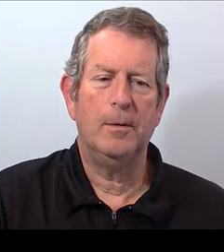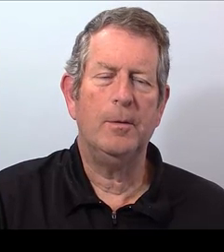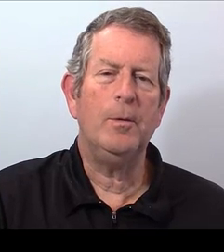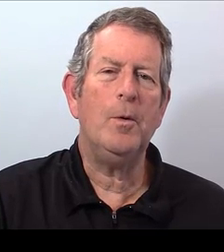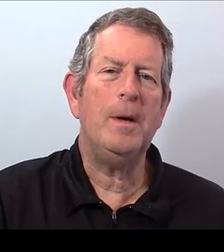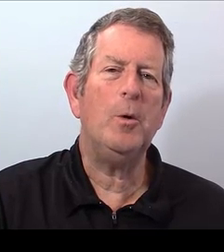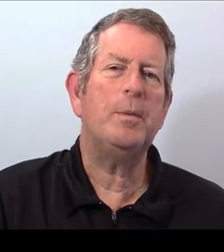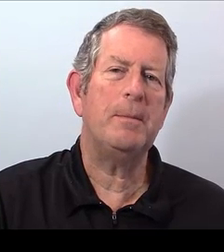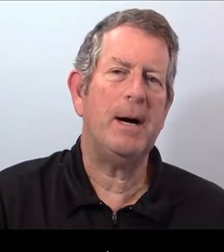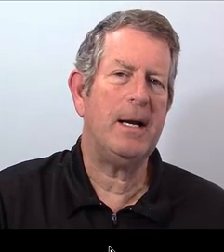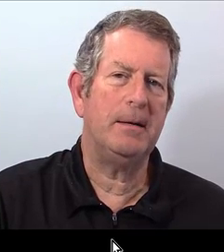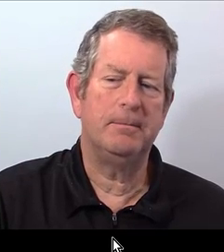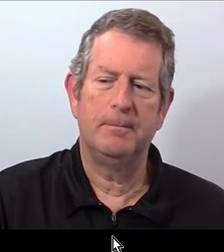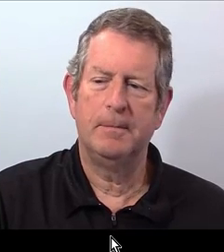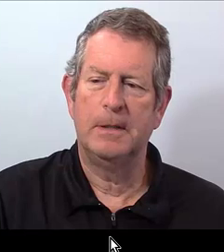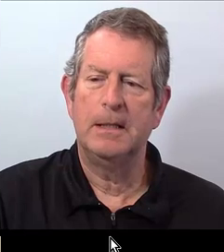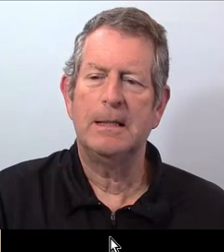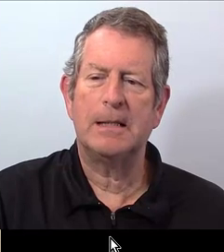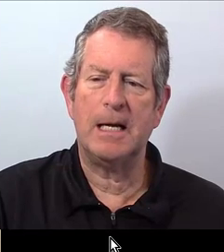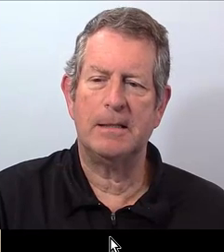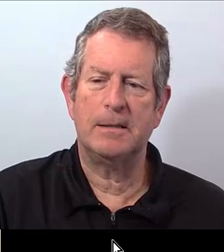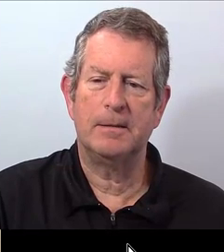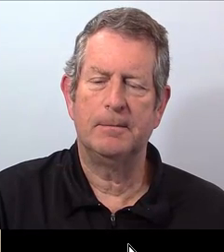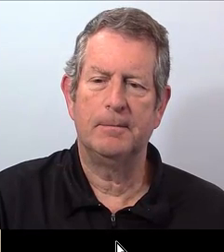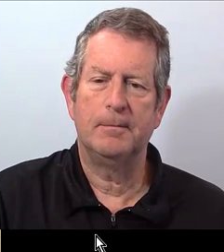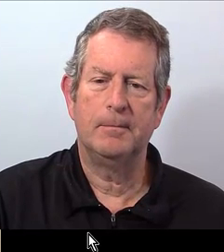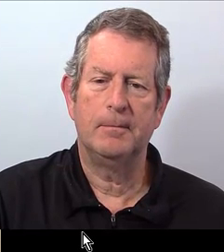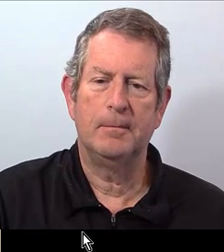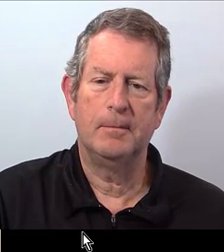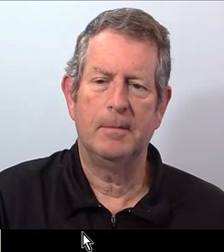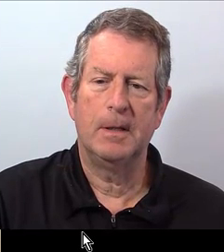No me lo preparen. 3.